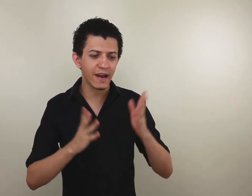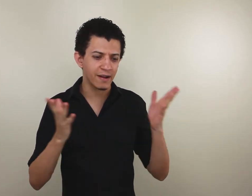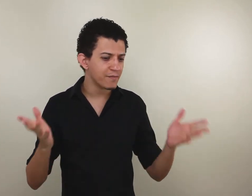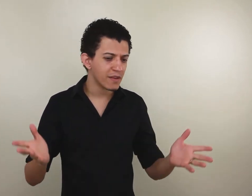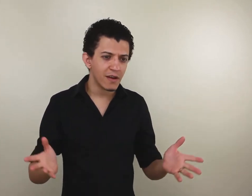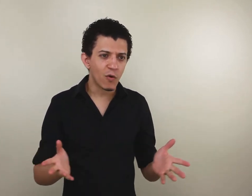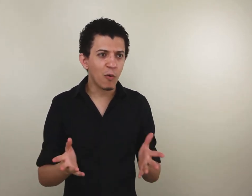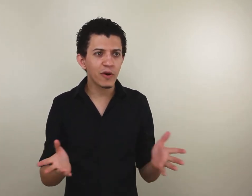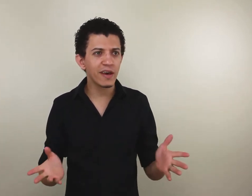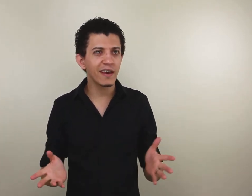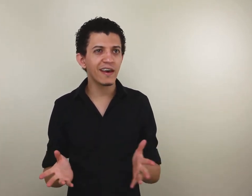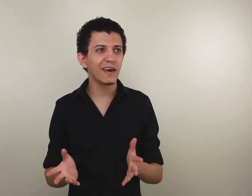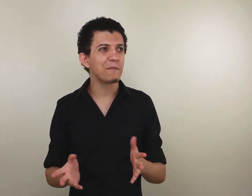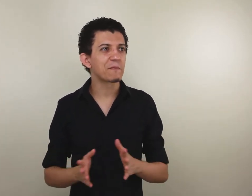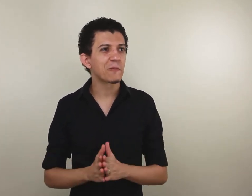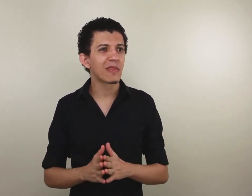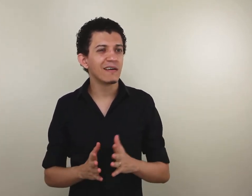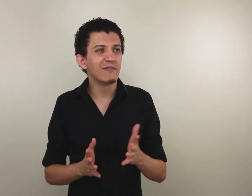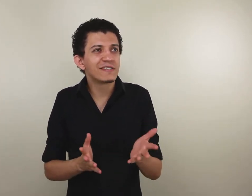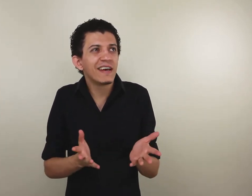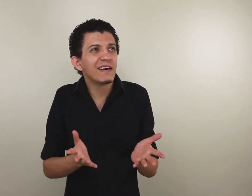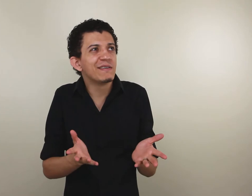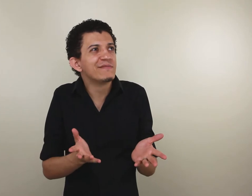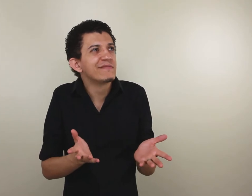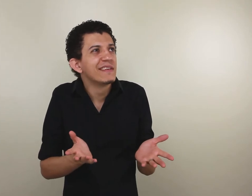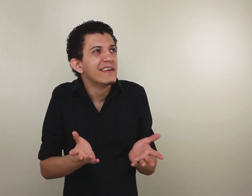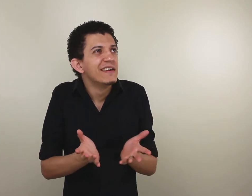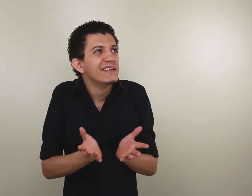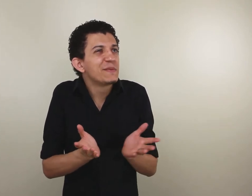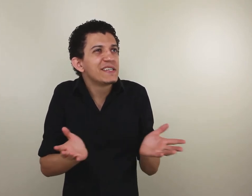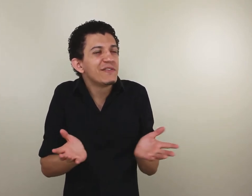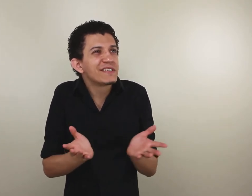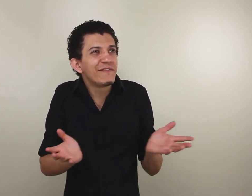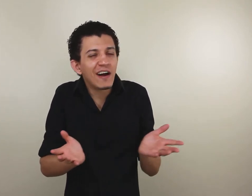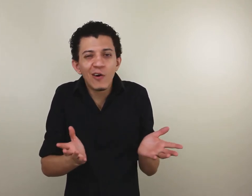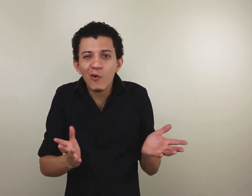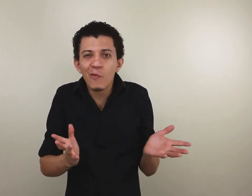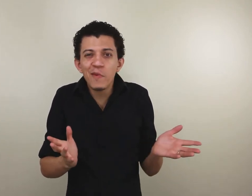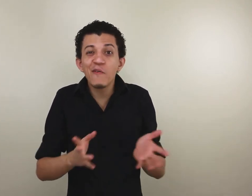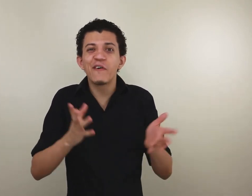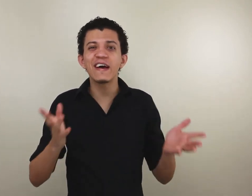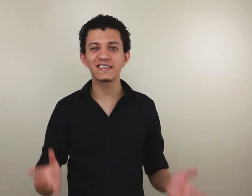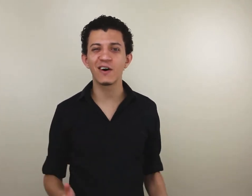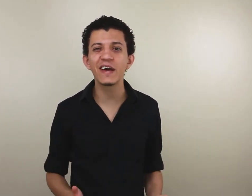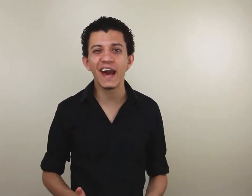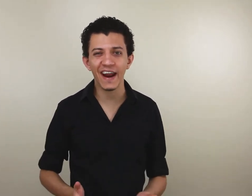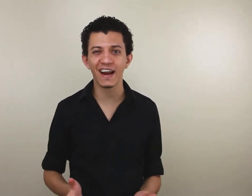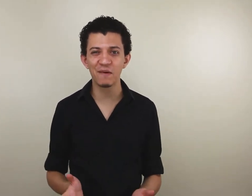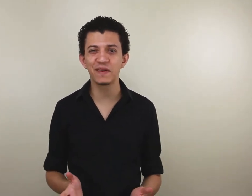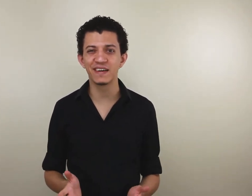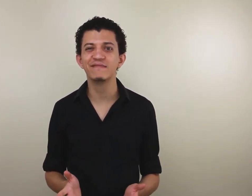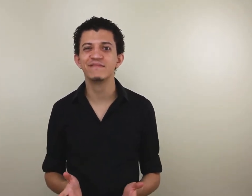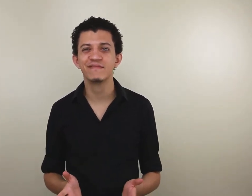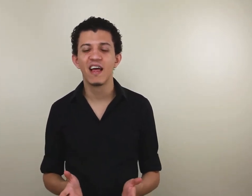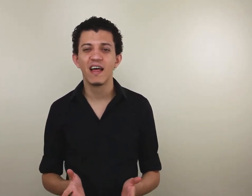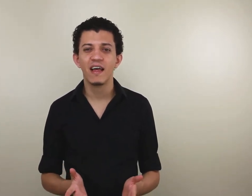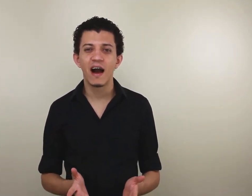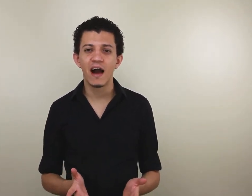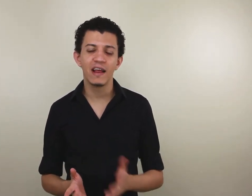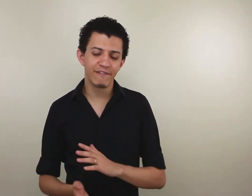cara, como que você falhou mil vezes ao criar a lâmpada? Aí ele